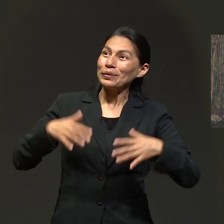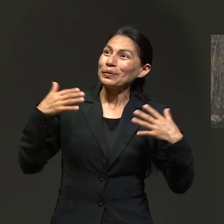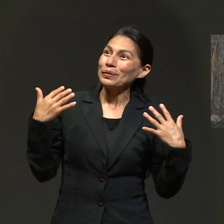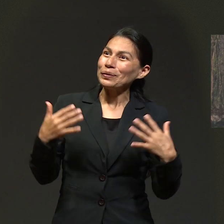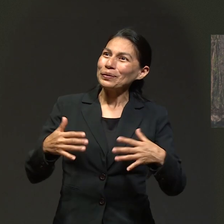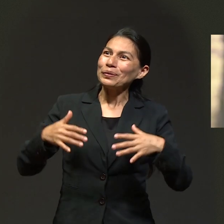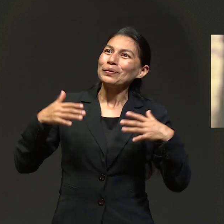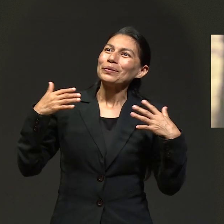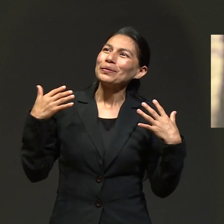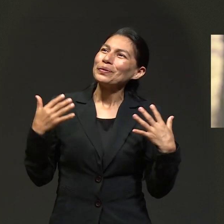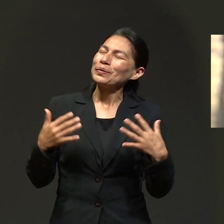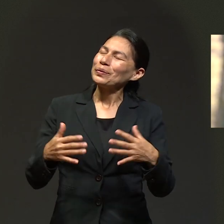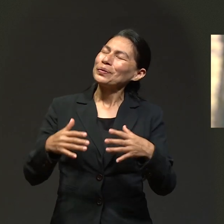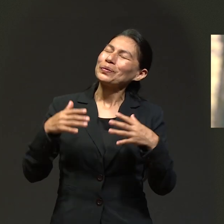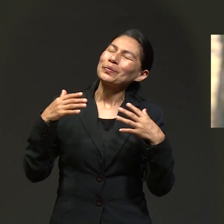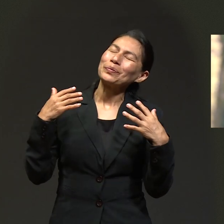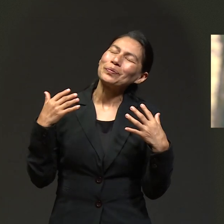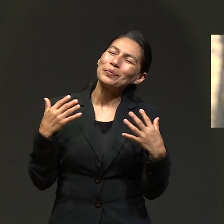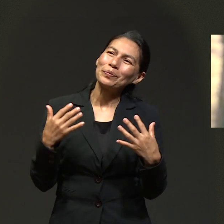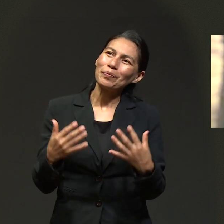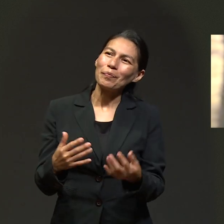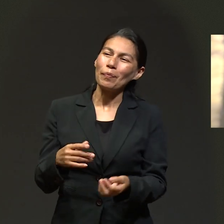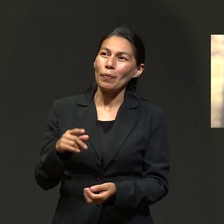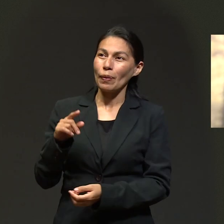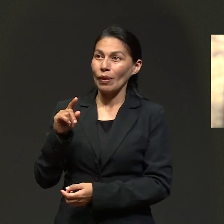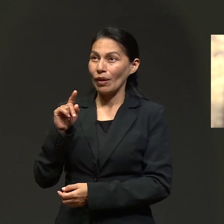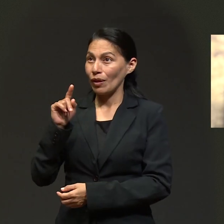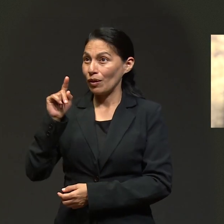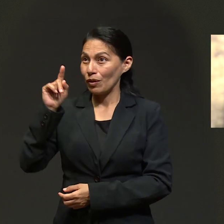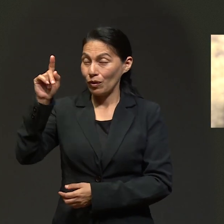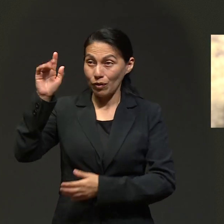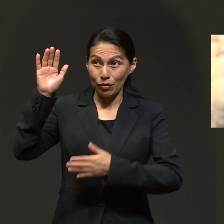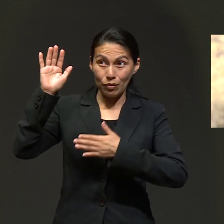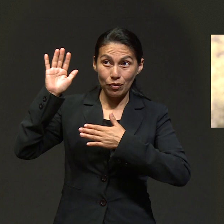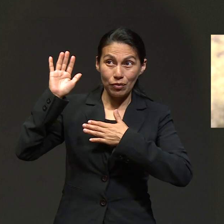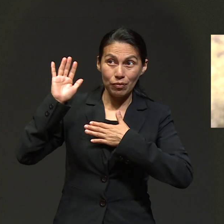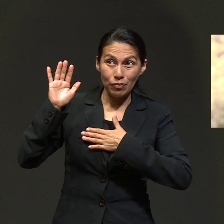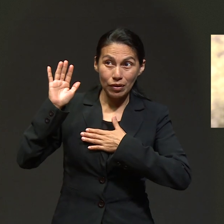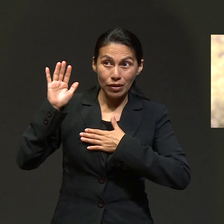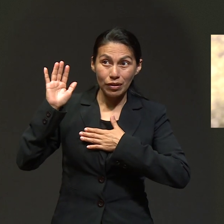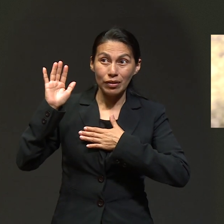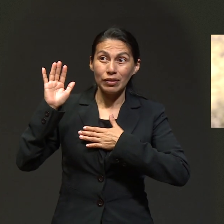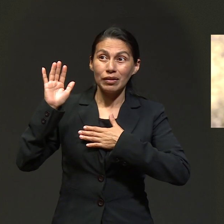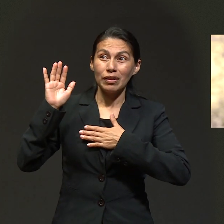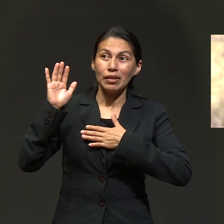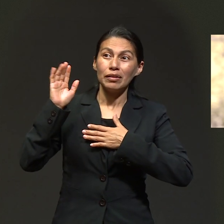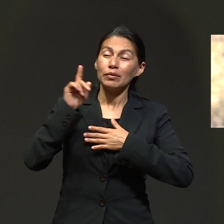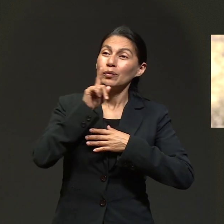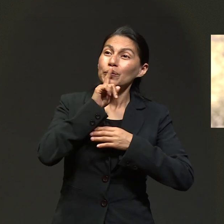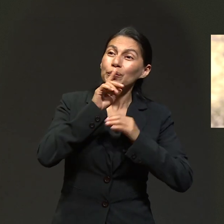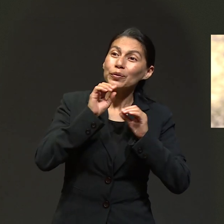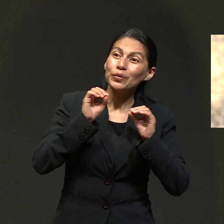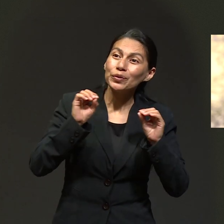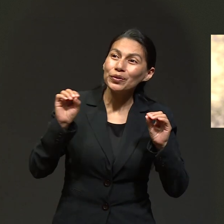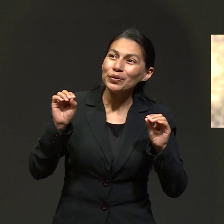Tus promesas nunca fallan, y respuesta